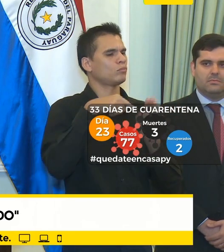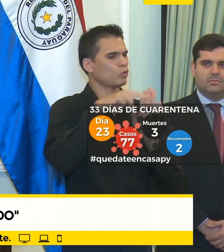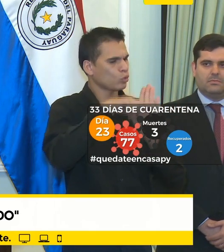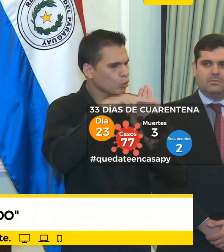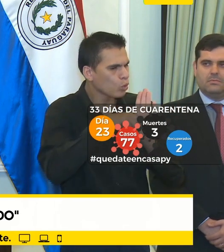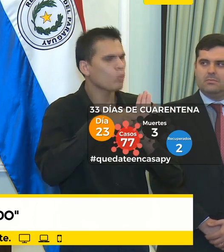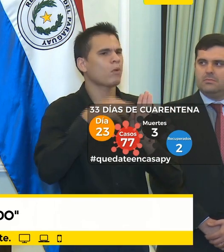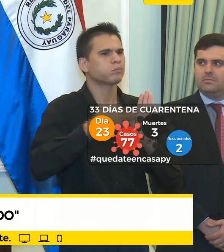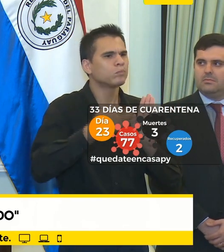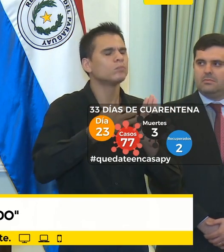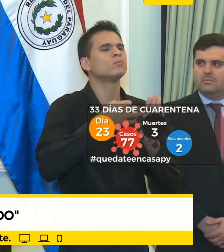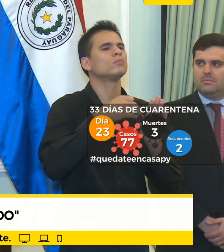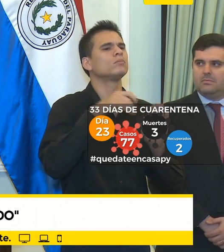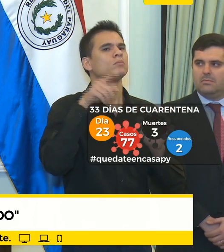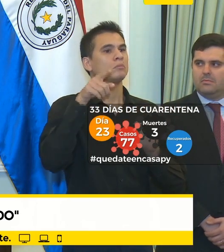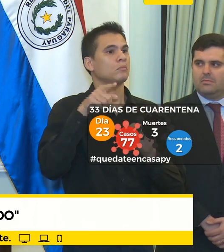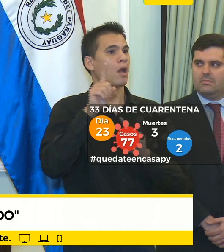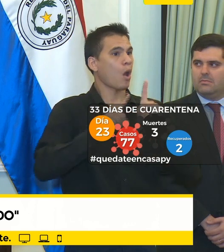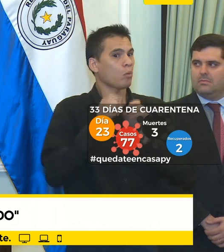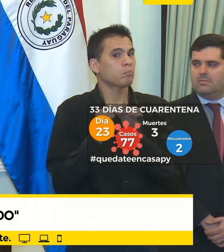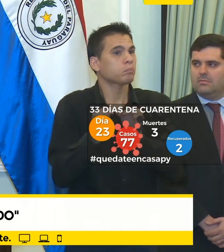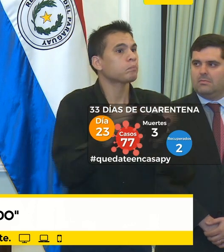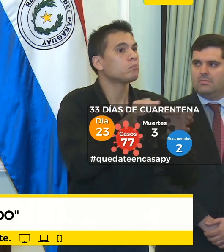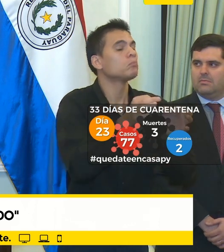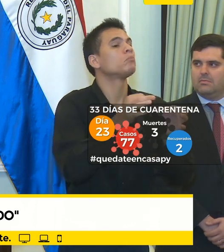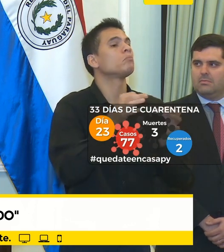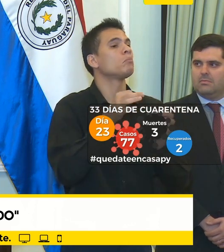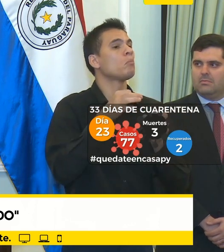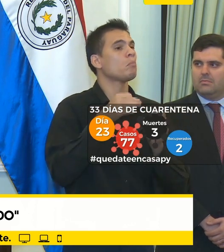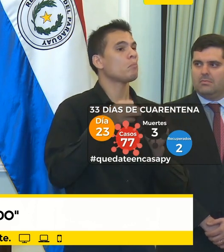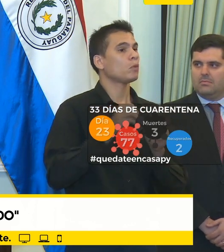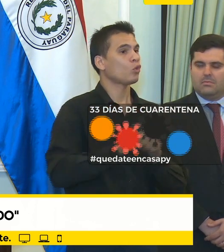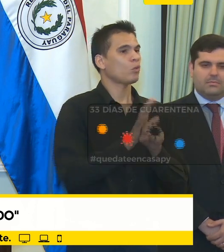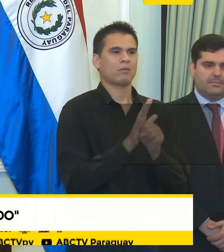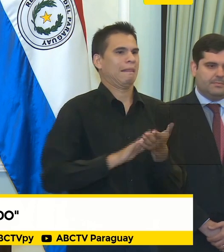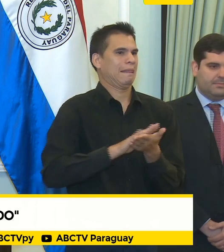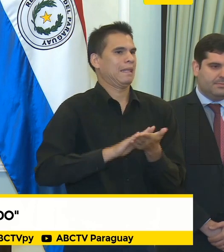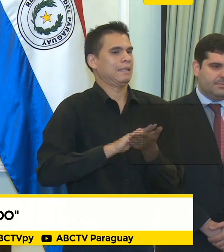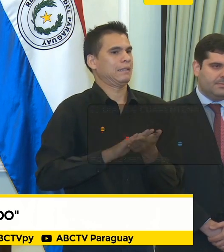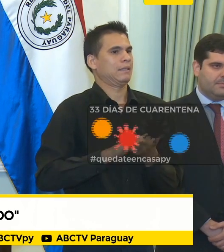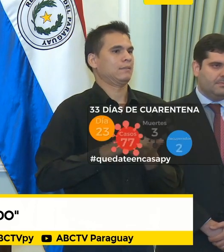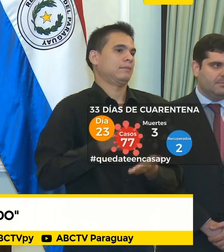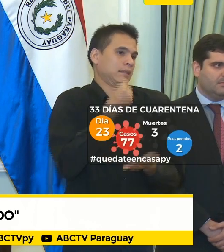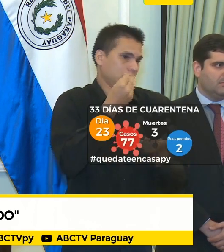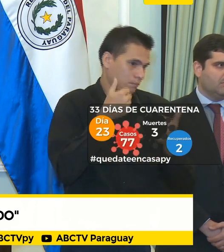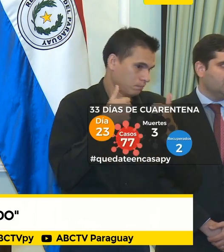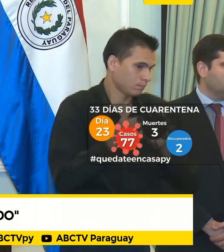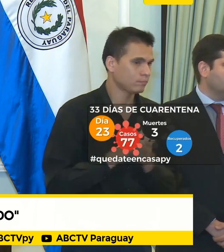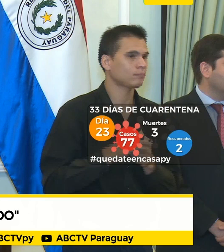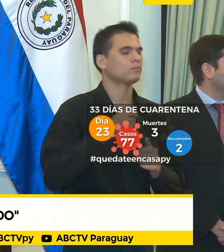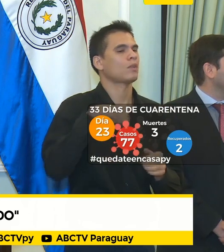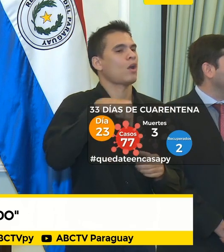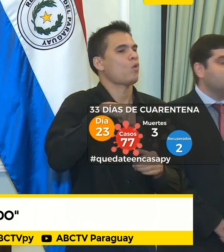en torno a las obras públicas. Tenemos que seguir, y todos los sectores, tenemos que acostumbrarnos a una